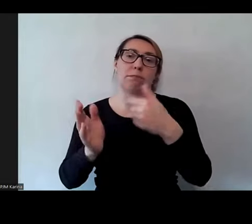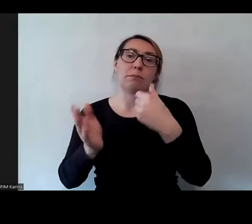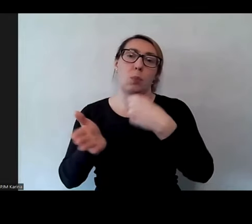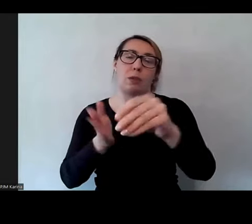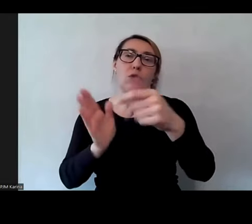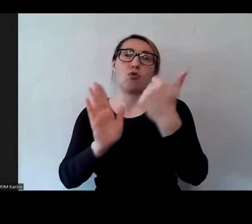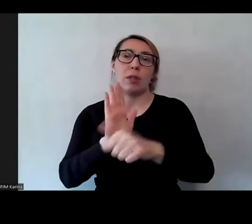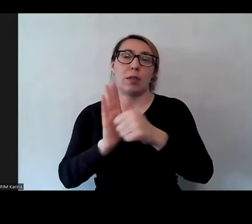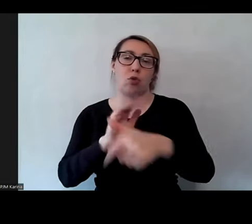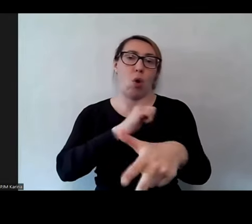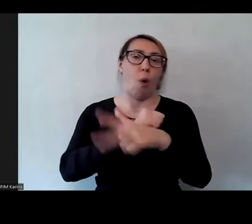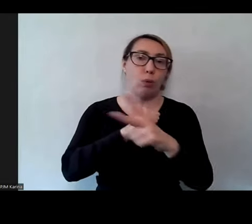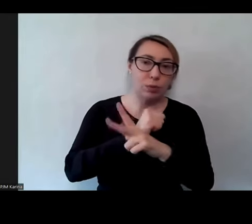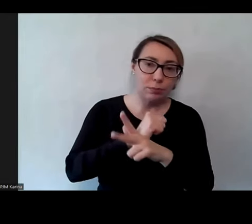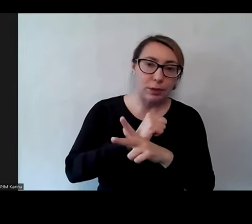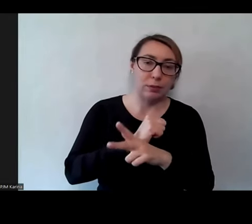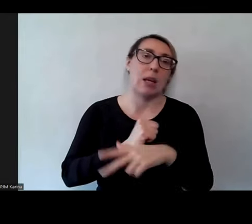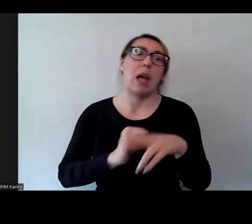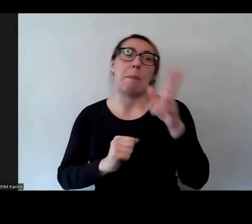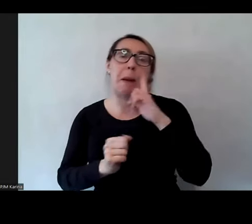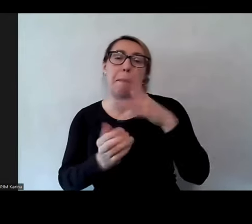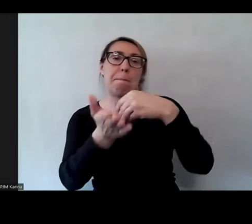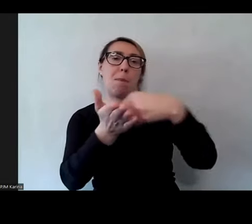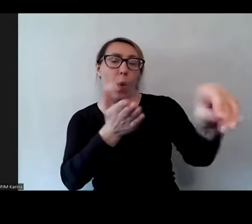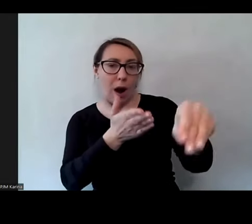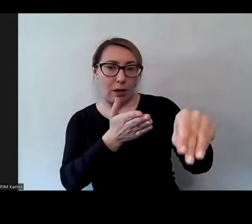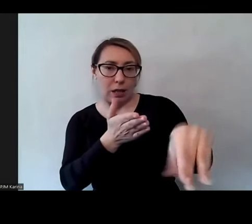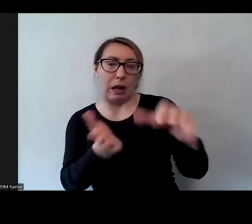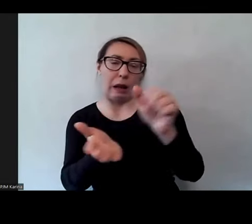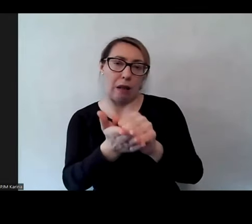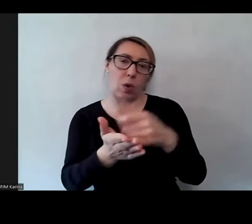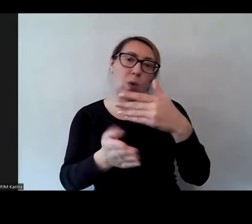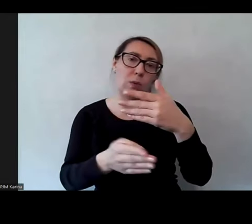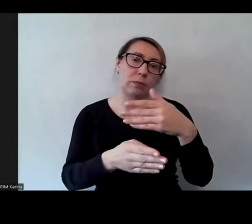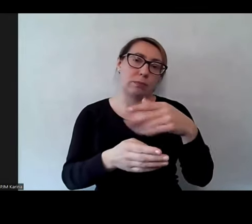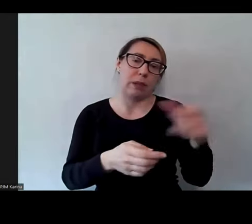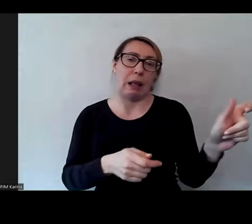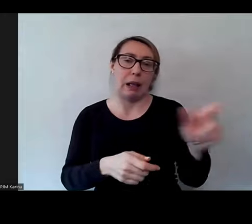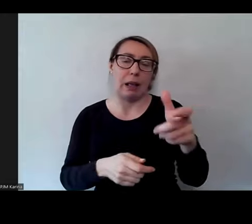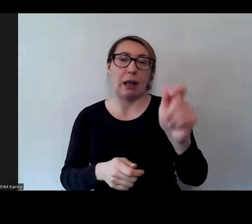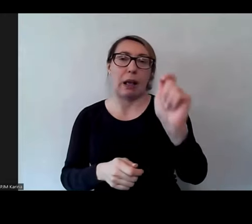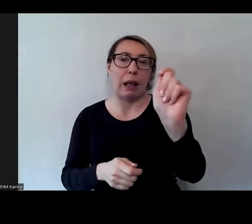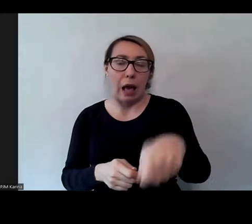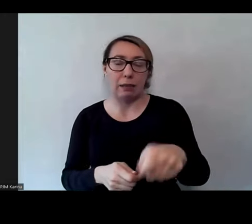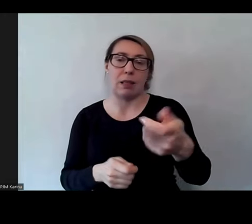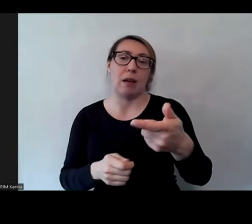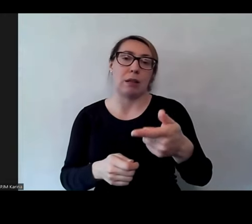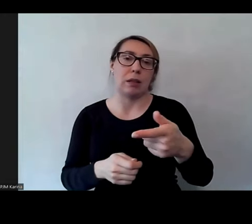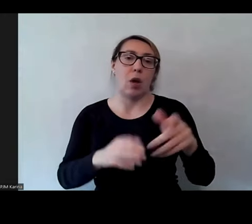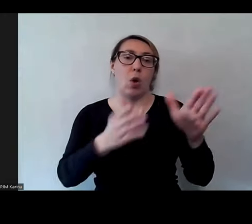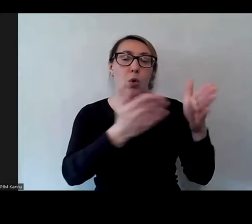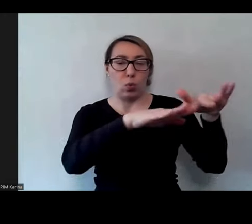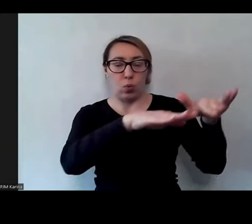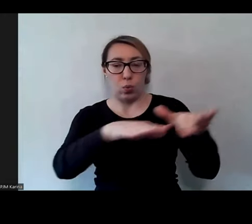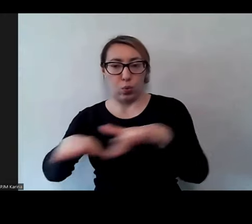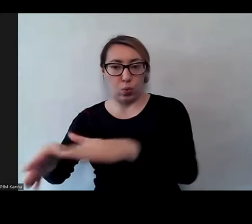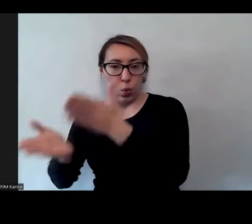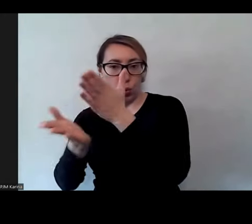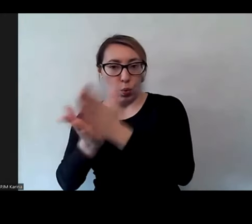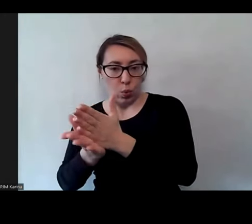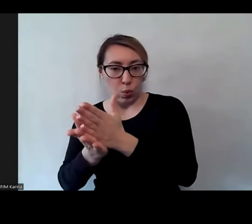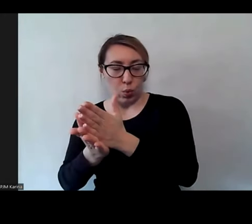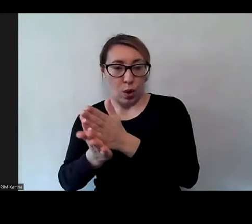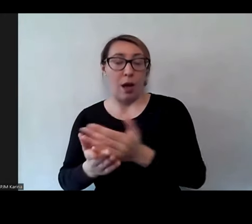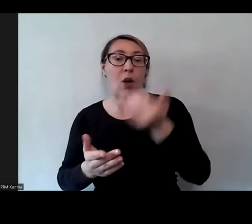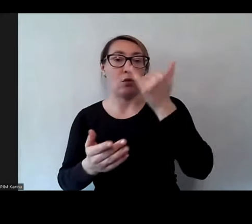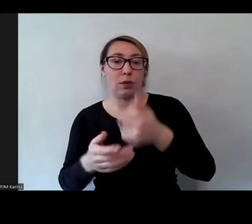mamusia daje kartę, goturkę jakkolwiek, zjeżdża to z kasy tej pani i